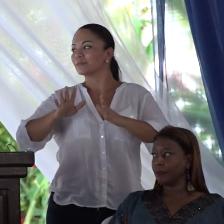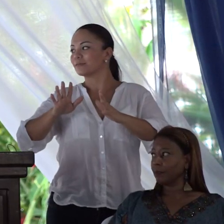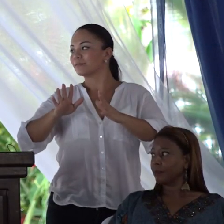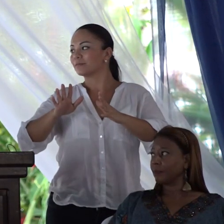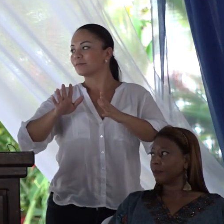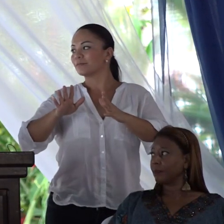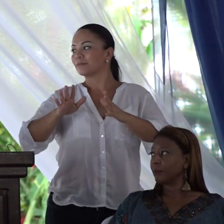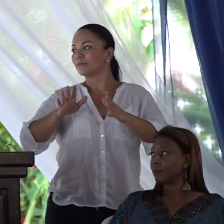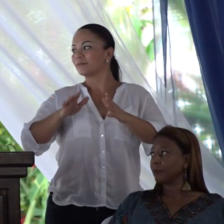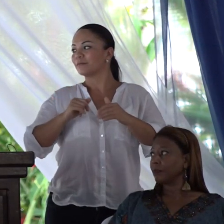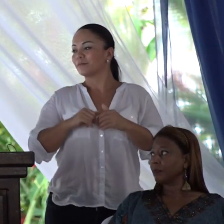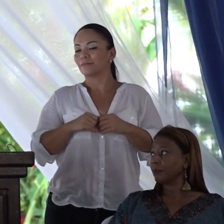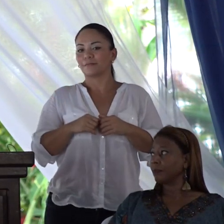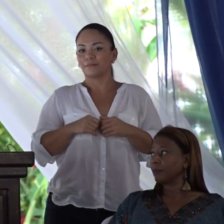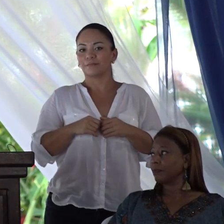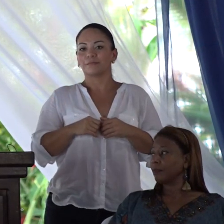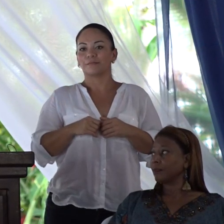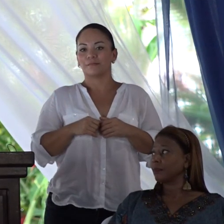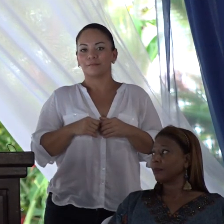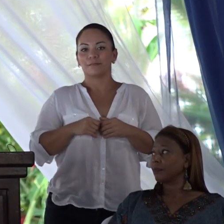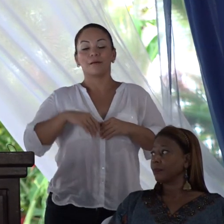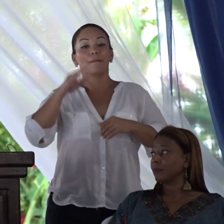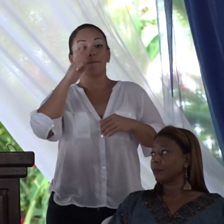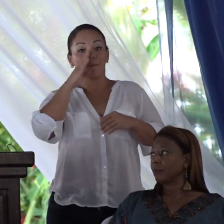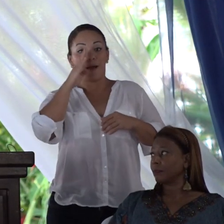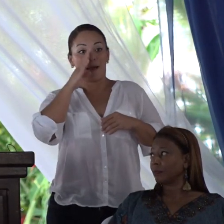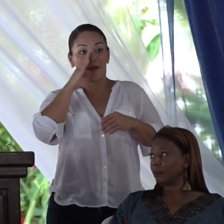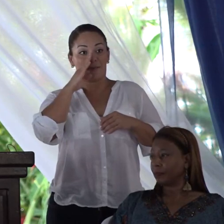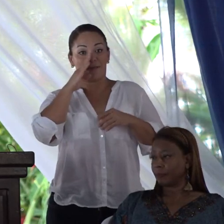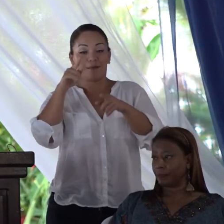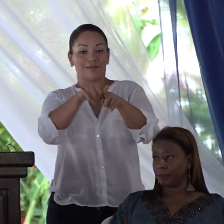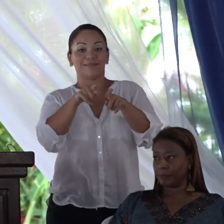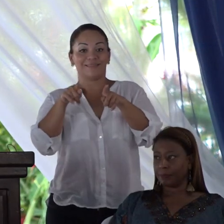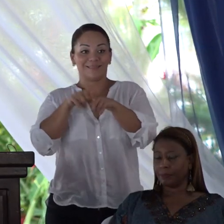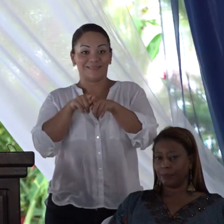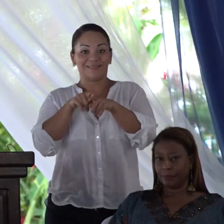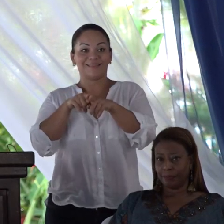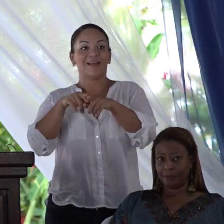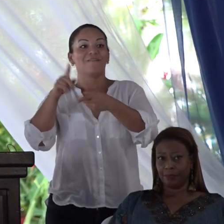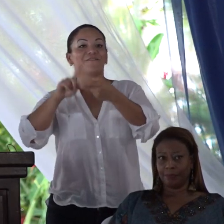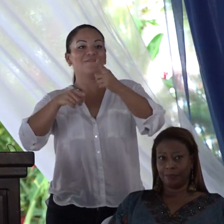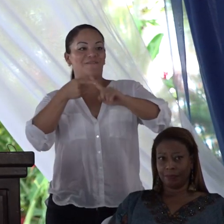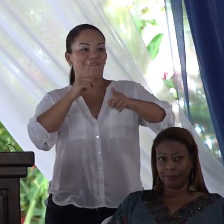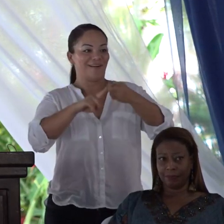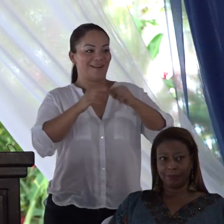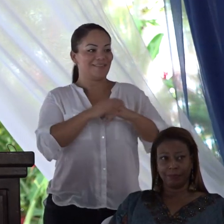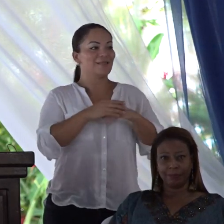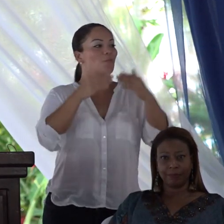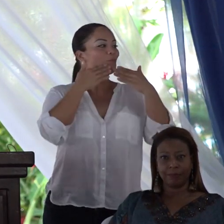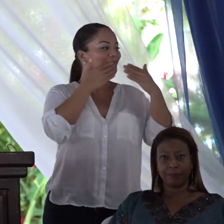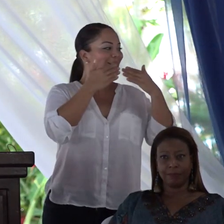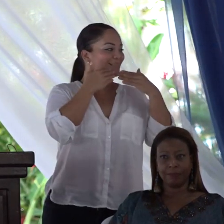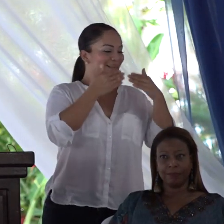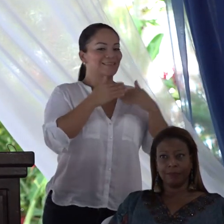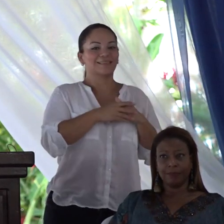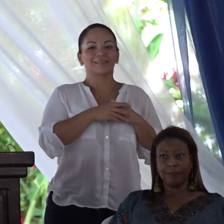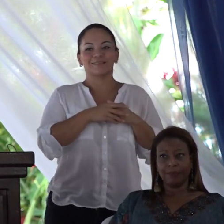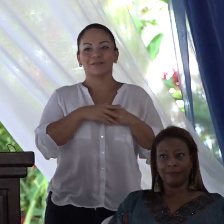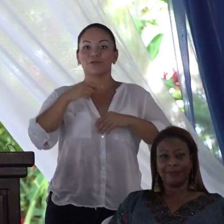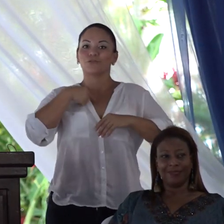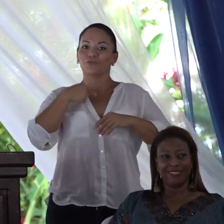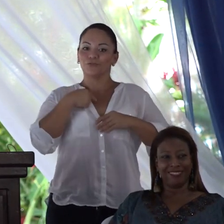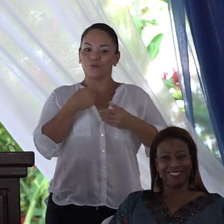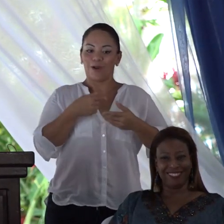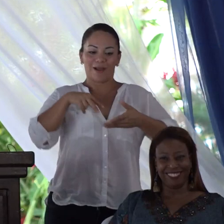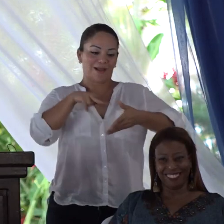Bueno doña Elena, muchas gracias, me hizo meñar el esqueleto un